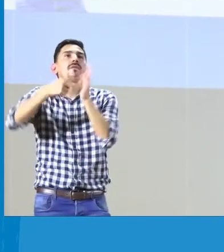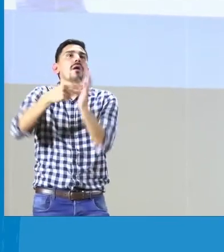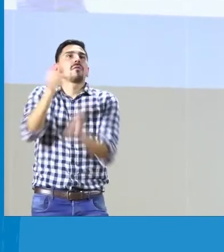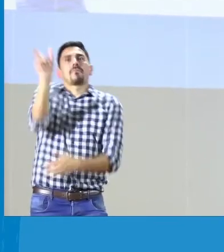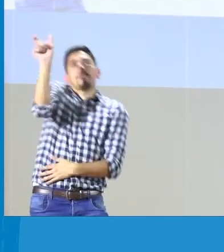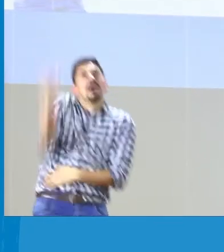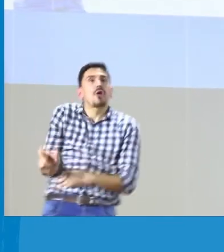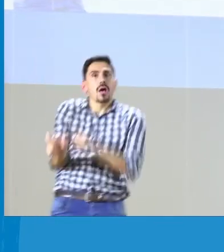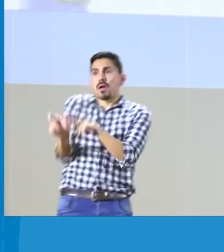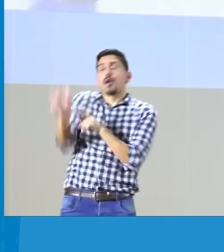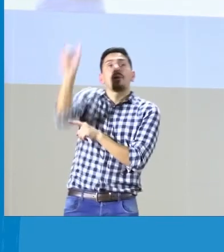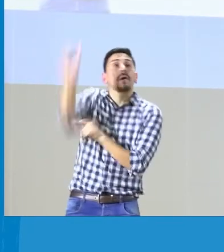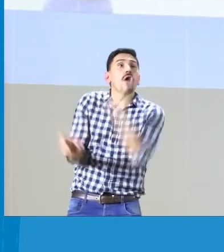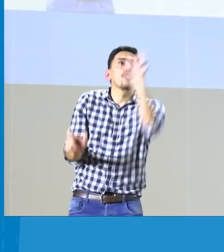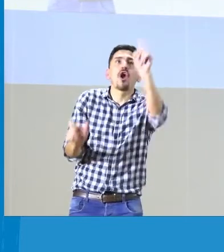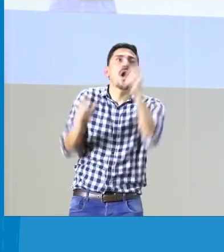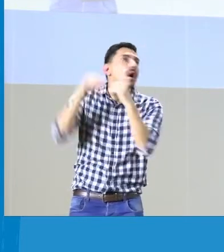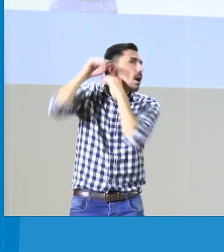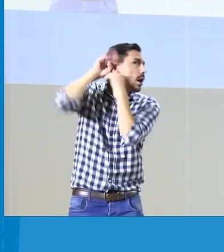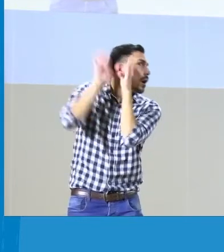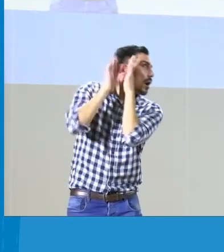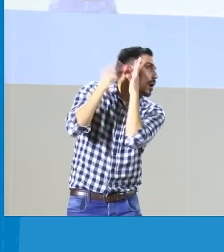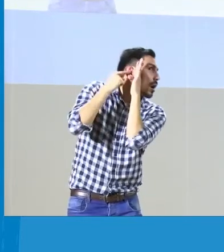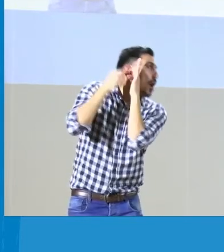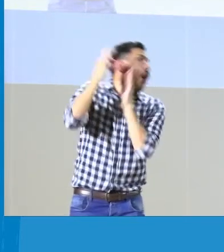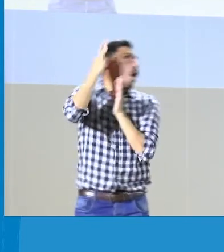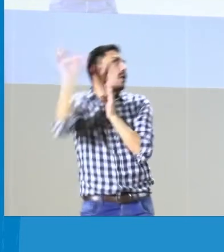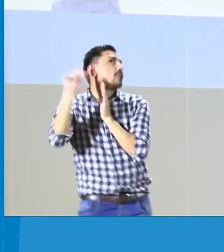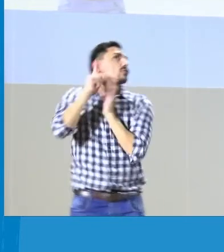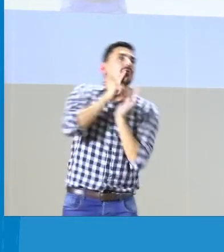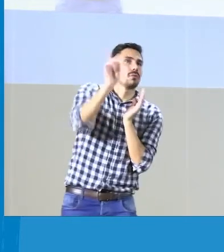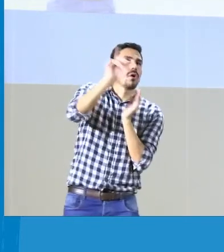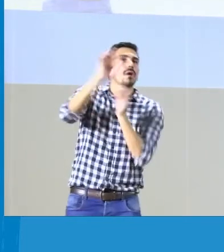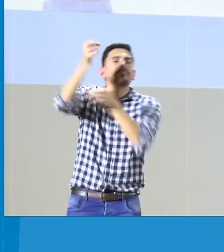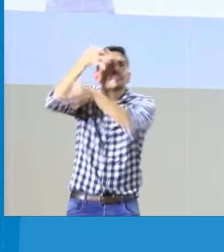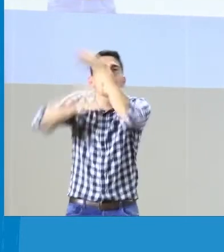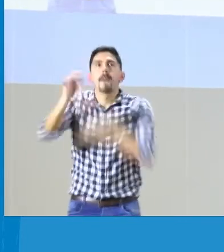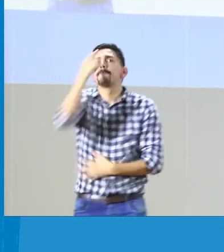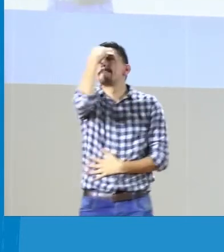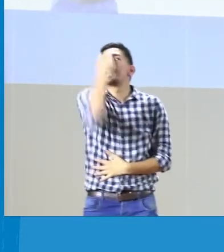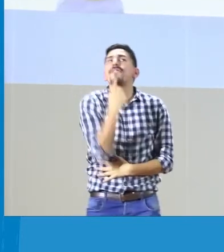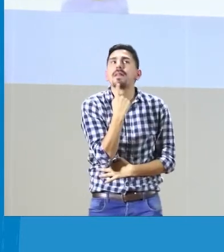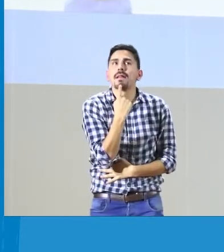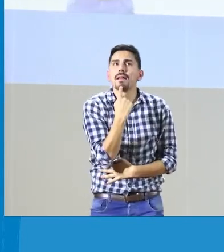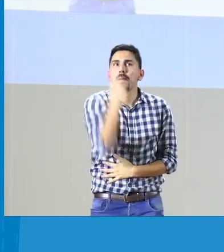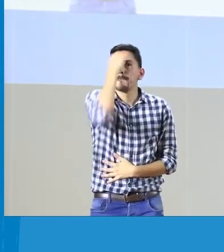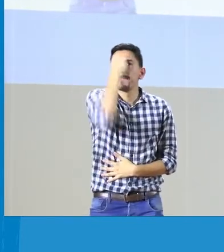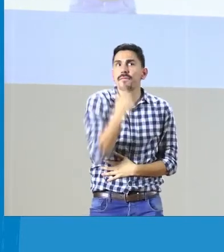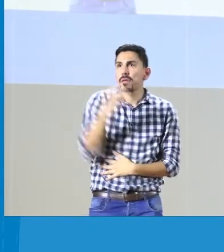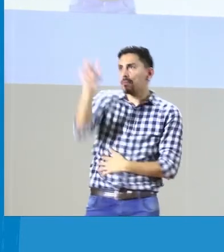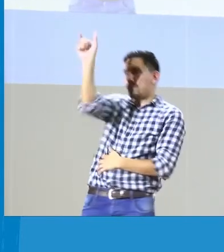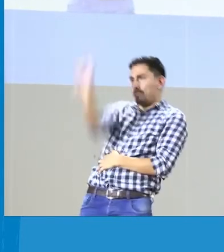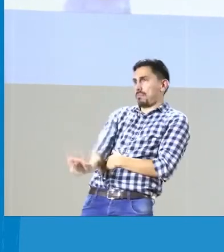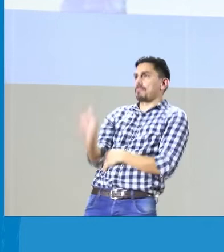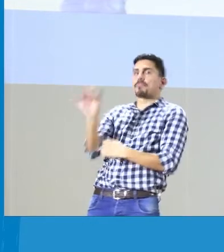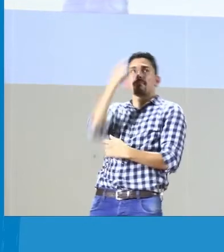Entonces en el INSOR se está hablando, no se está viendo desde el déficit, sino desde